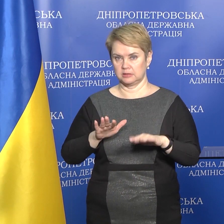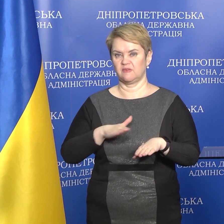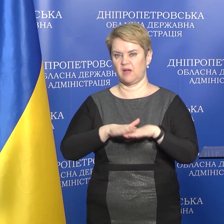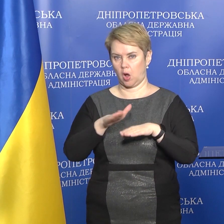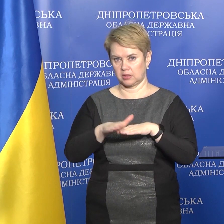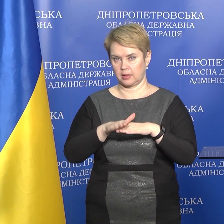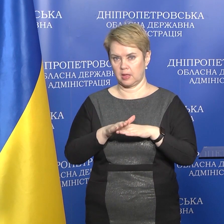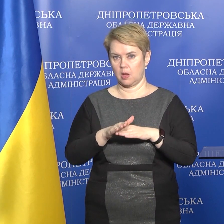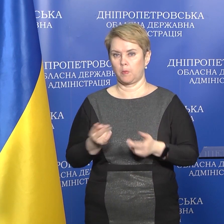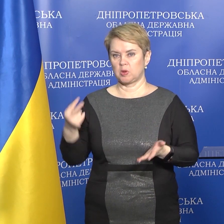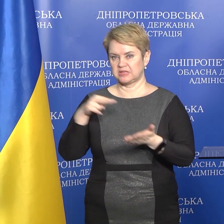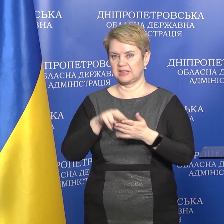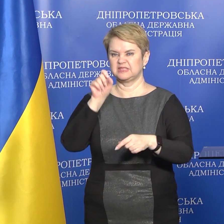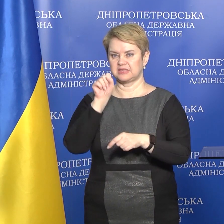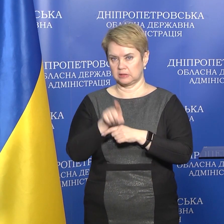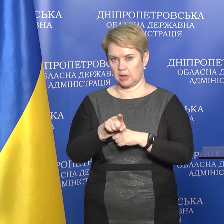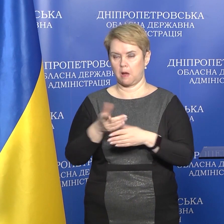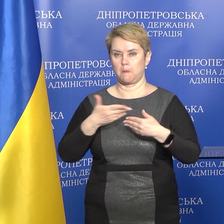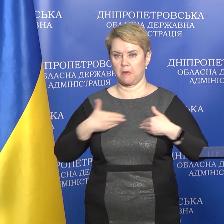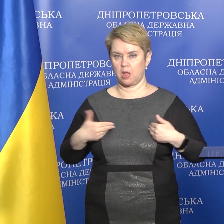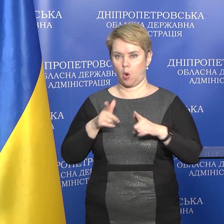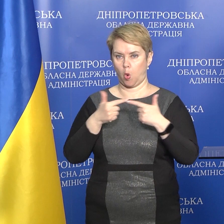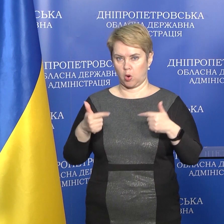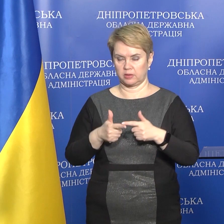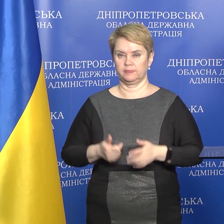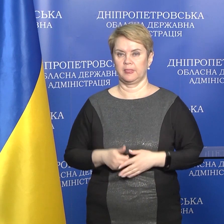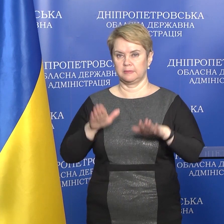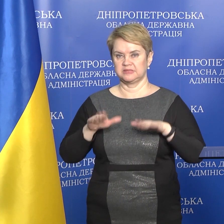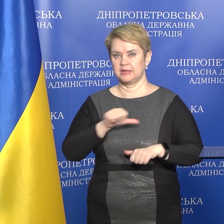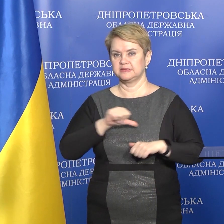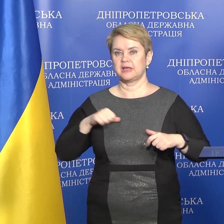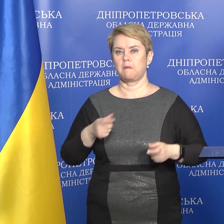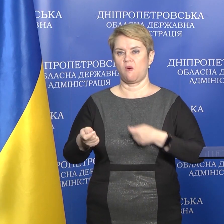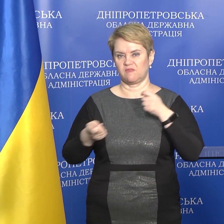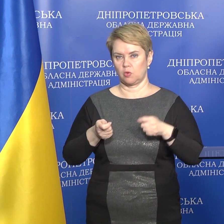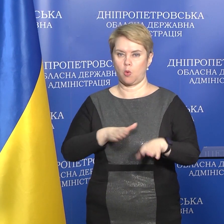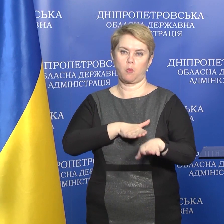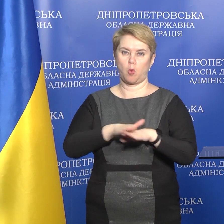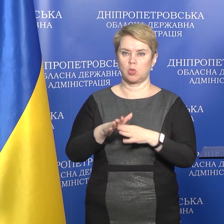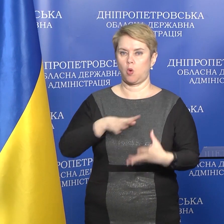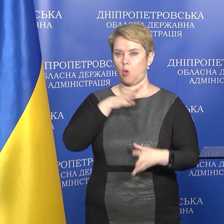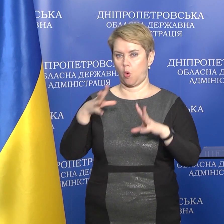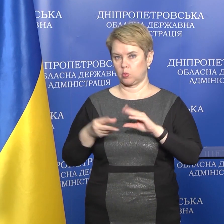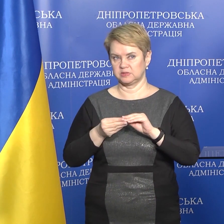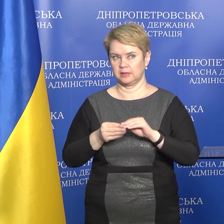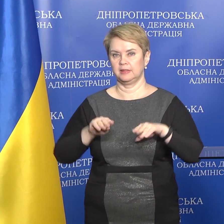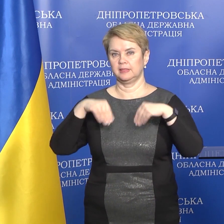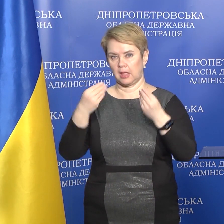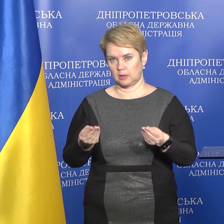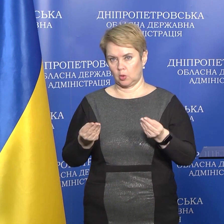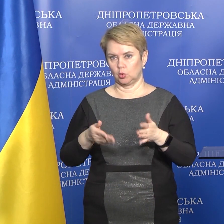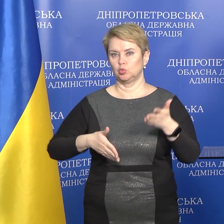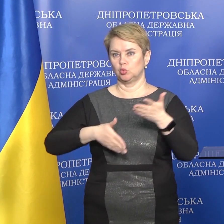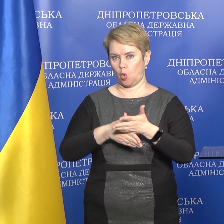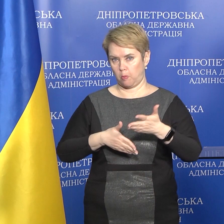виконання поставлених задач, ми як орган місцевого самоврядування в повному обсязі надаємо